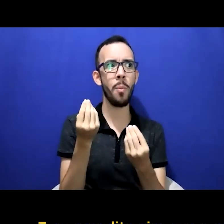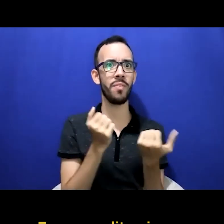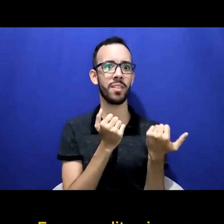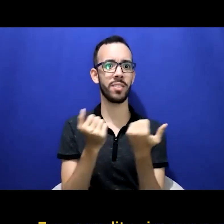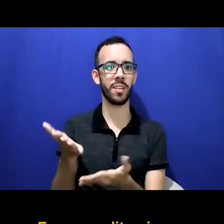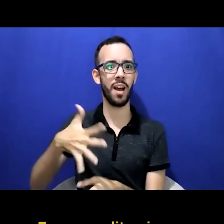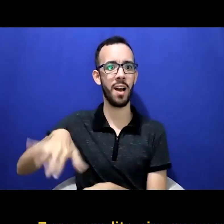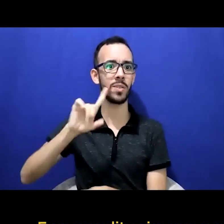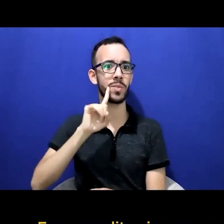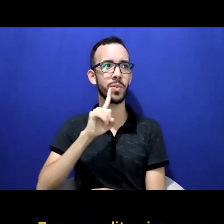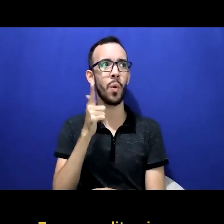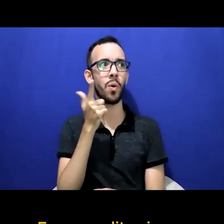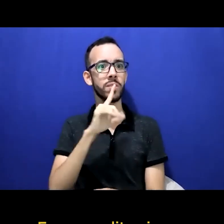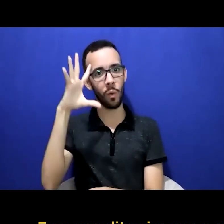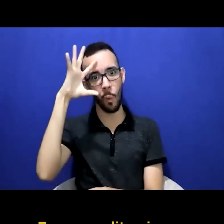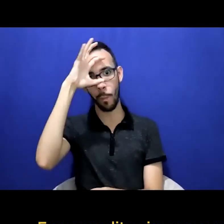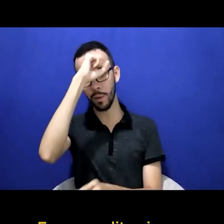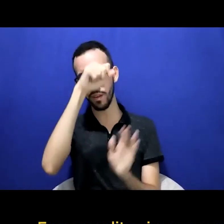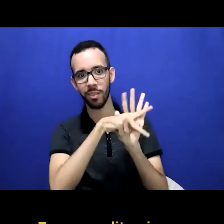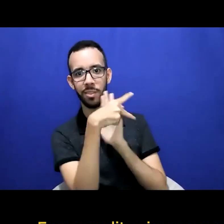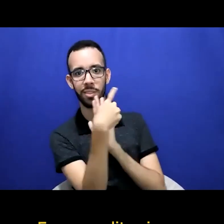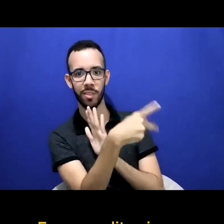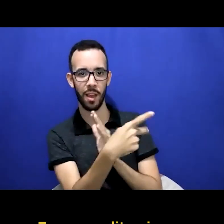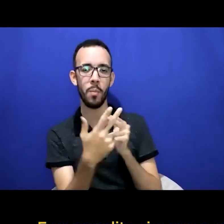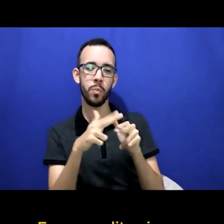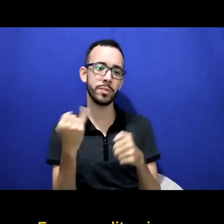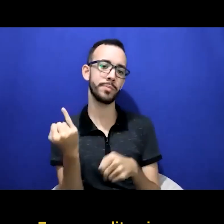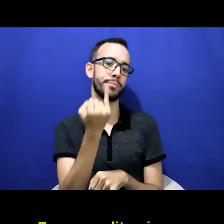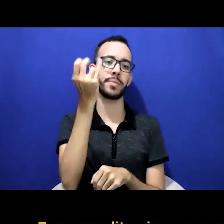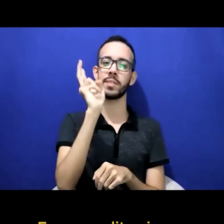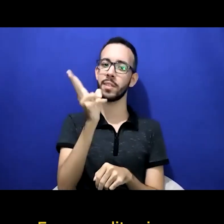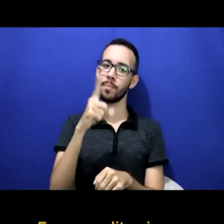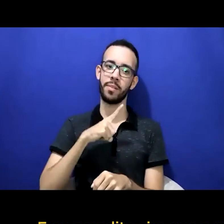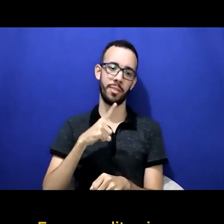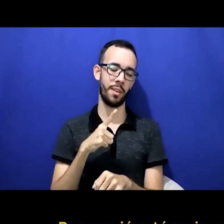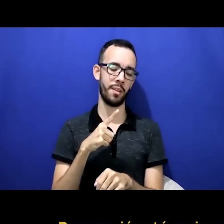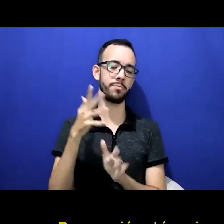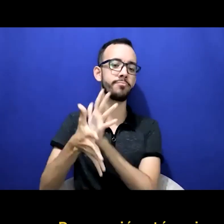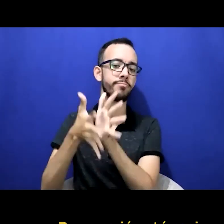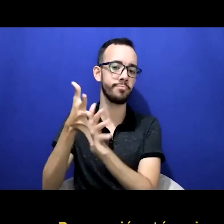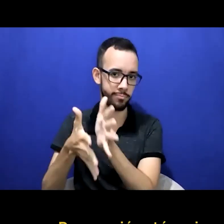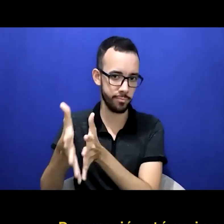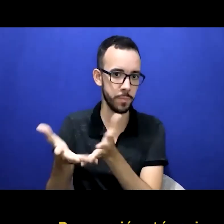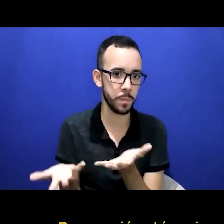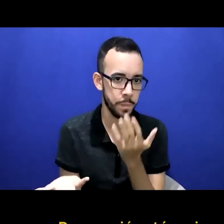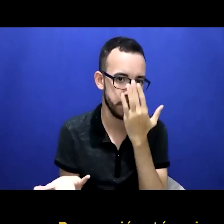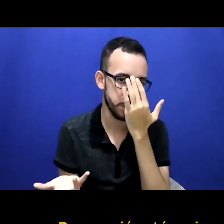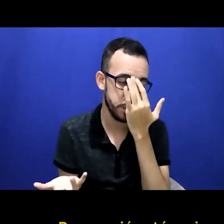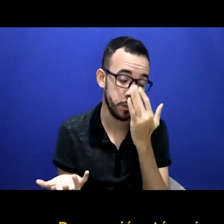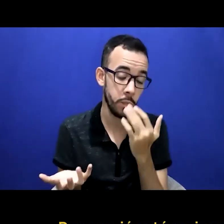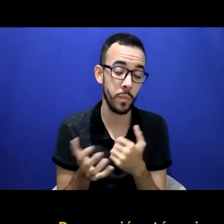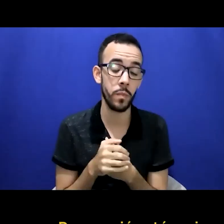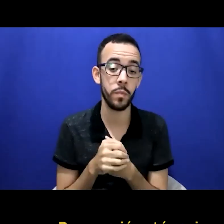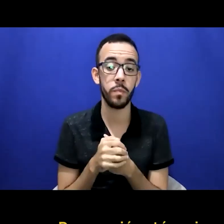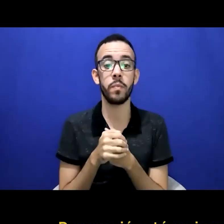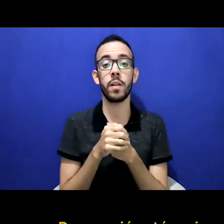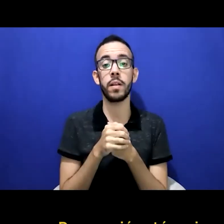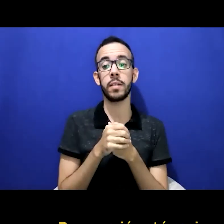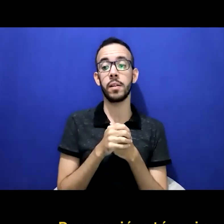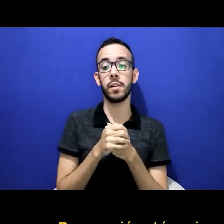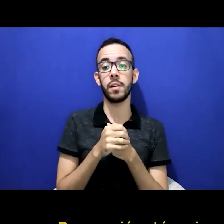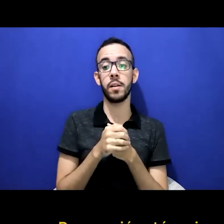muito da legenda como meio de acessibilidade porque já está mais acostumado